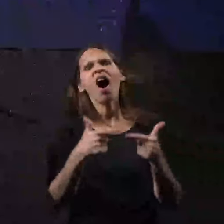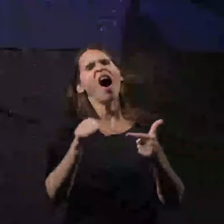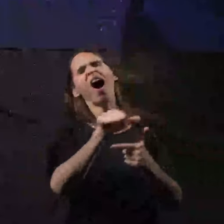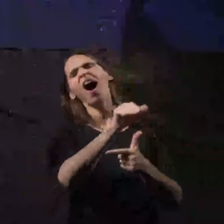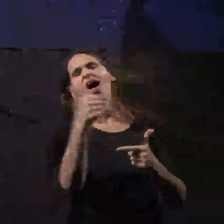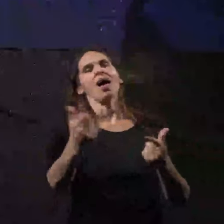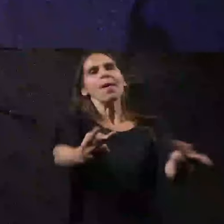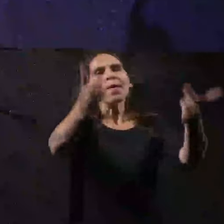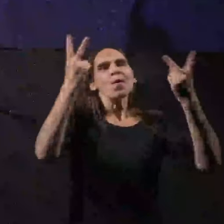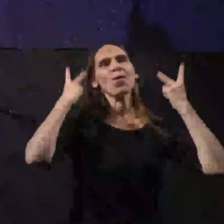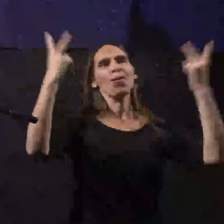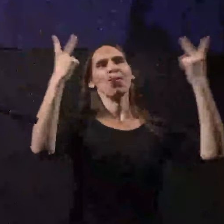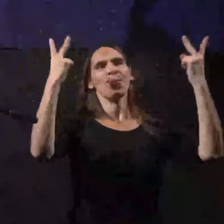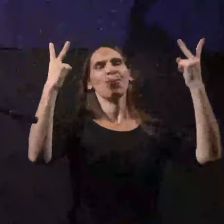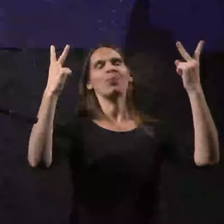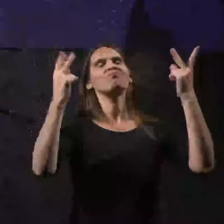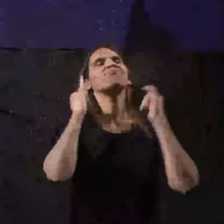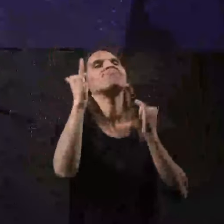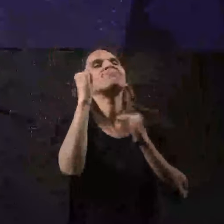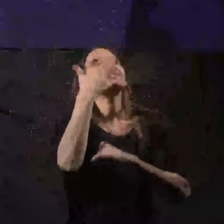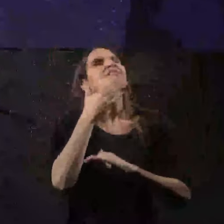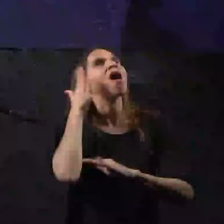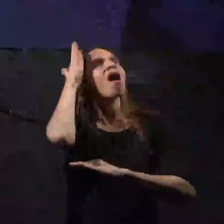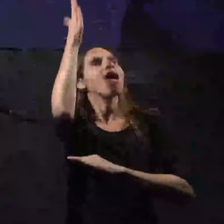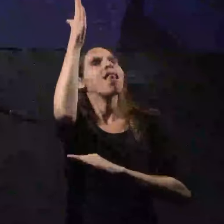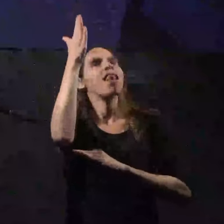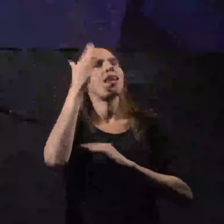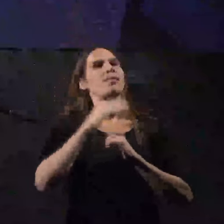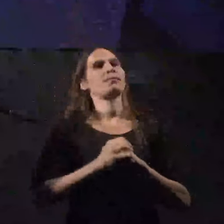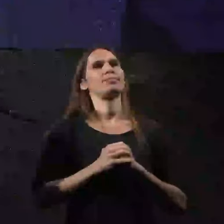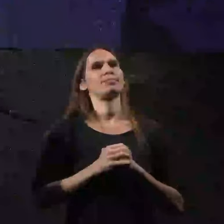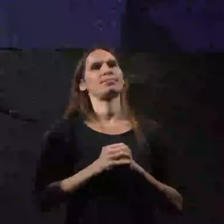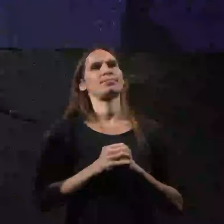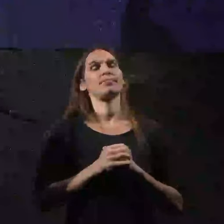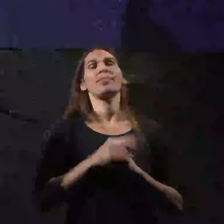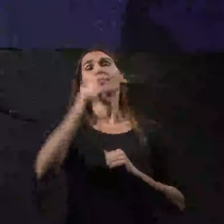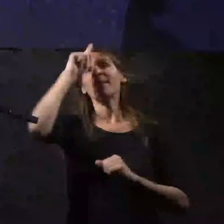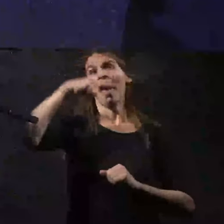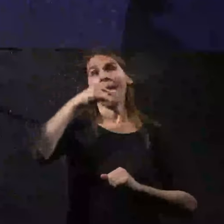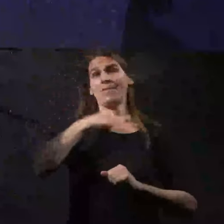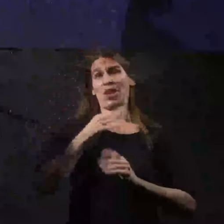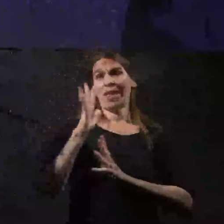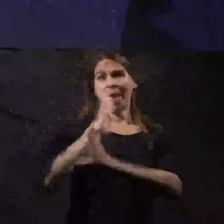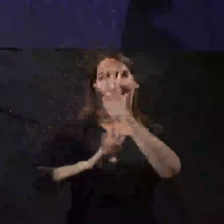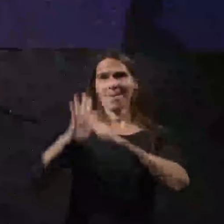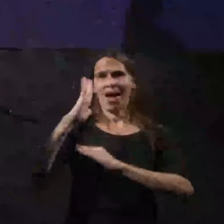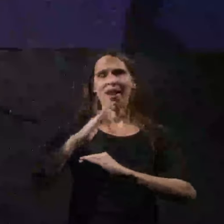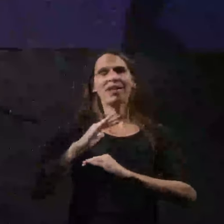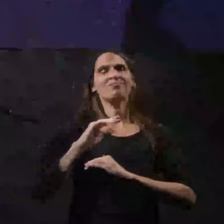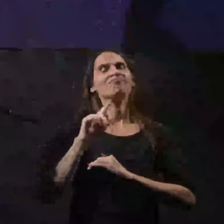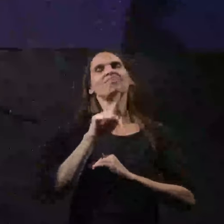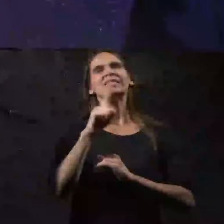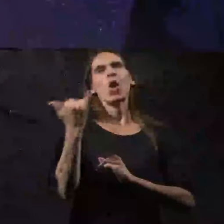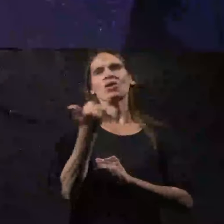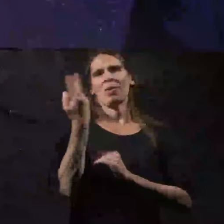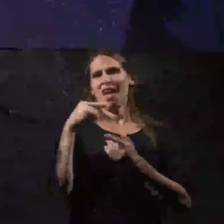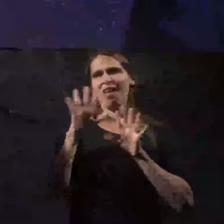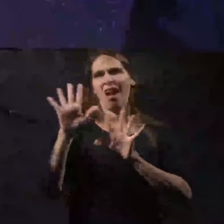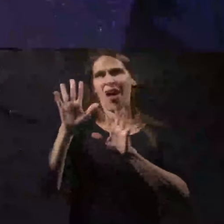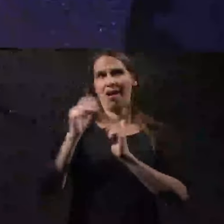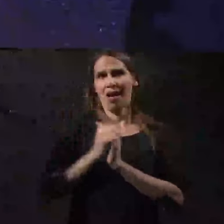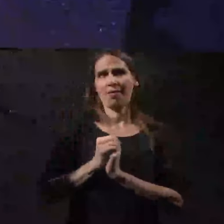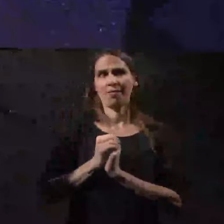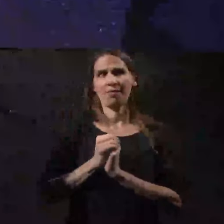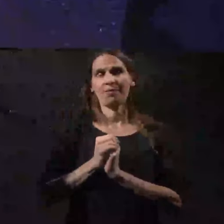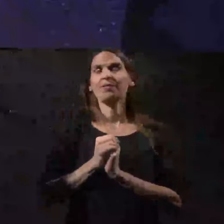המחרת על דמותה של ישראל אבא שלי אמר לי שזה לא תמיד היה ככה